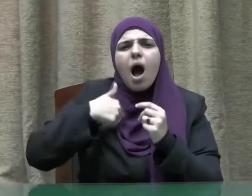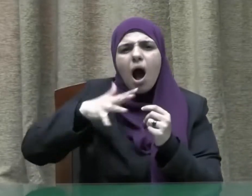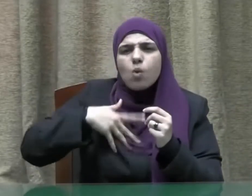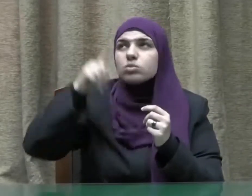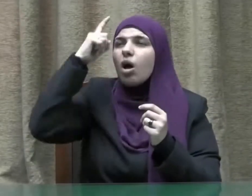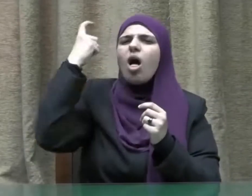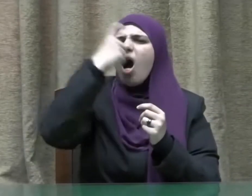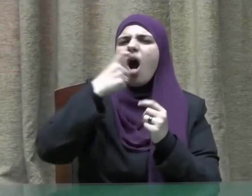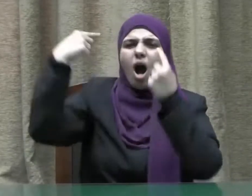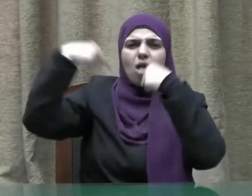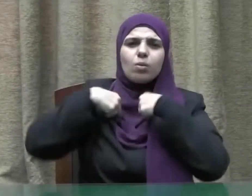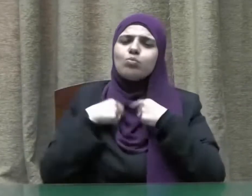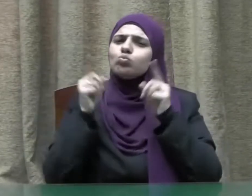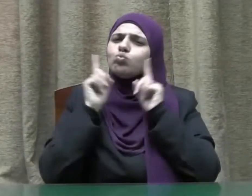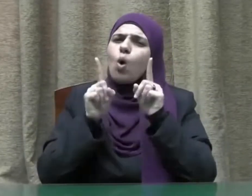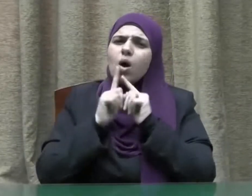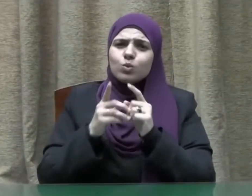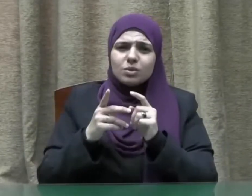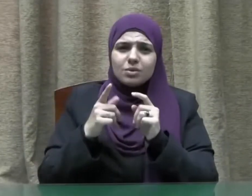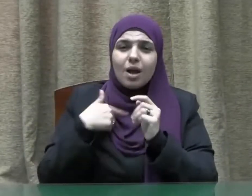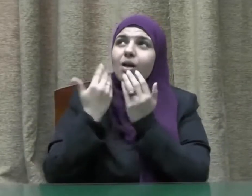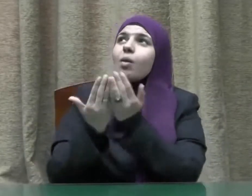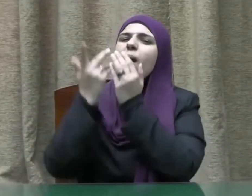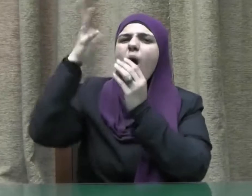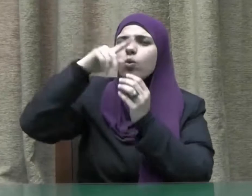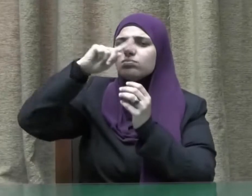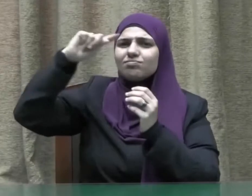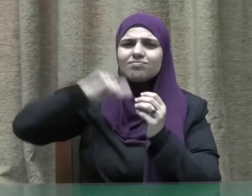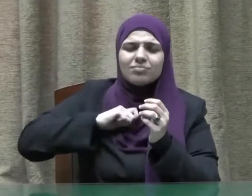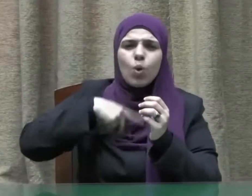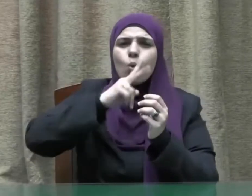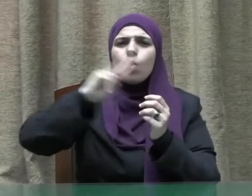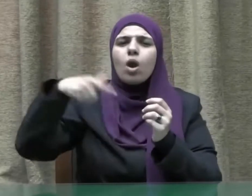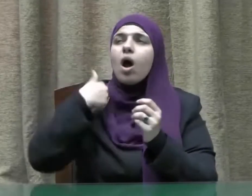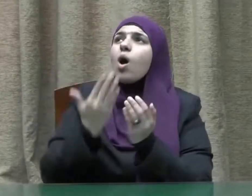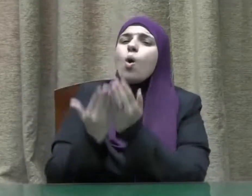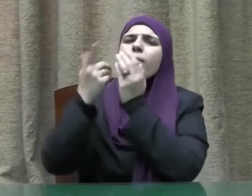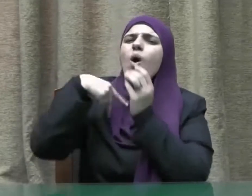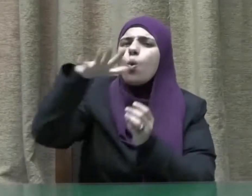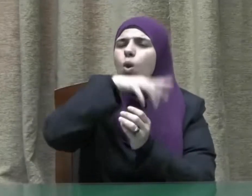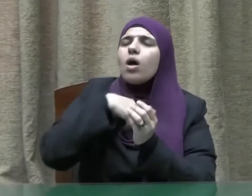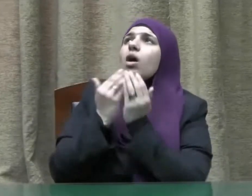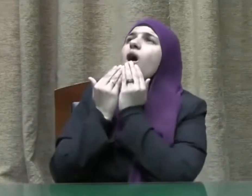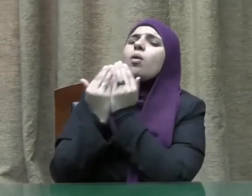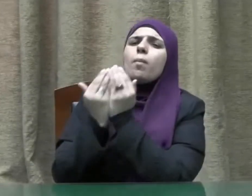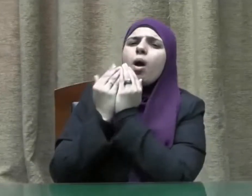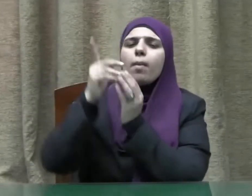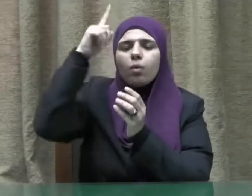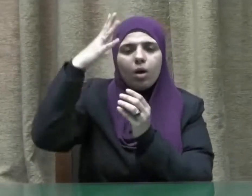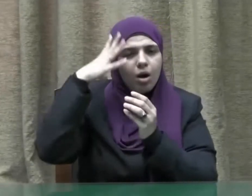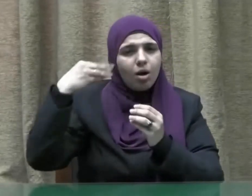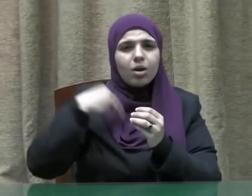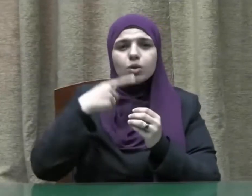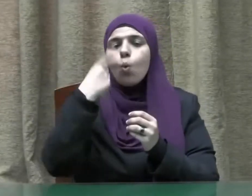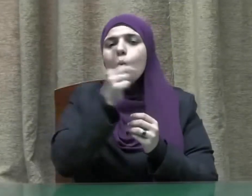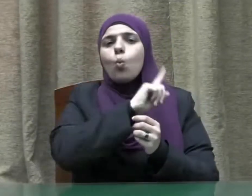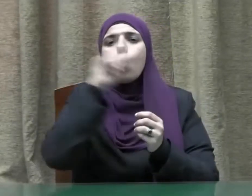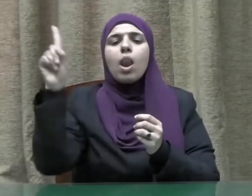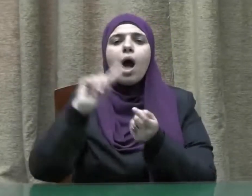تنزل بي غضبك أو يحل علي سخطك لك العتبة حتى ترضى ولا حول